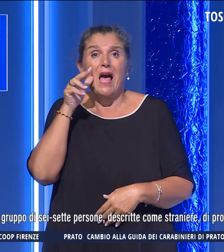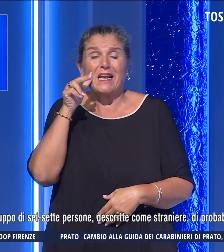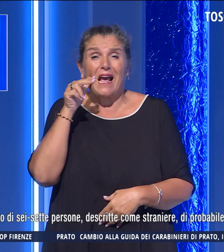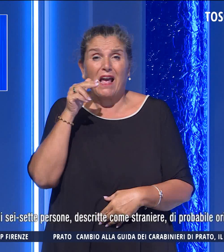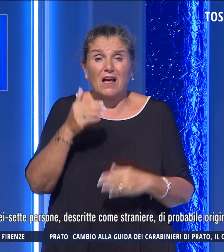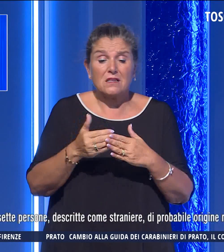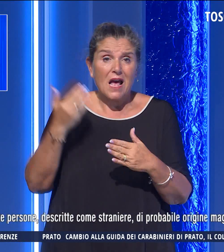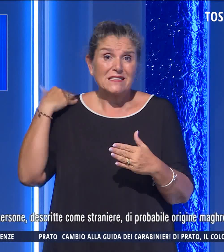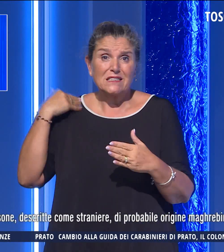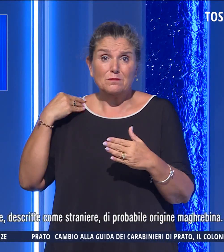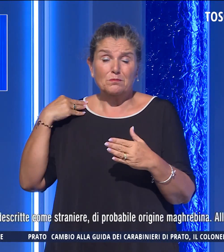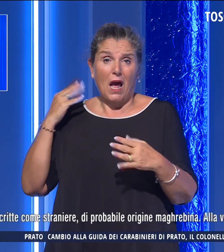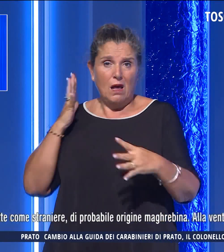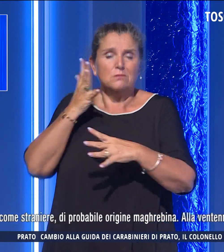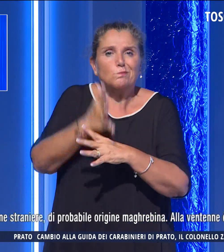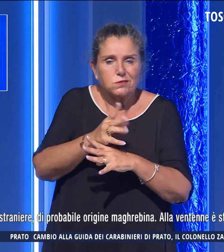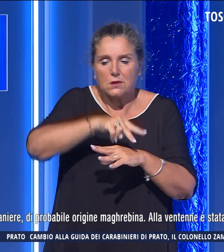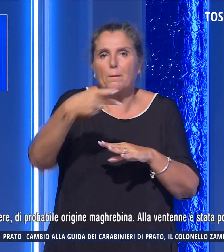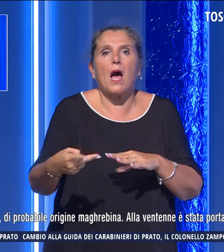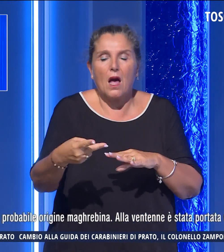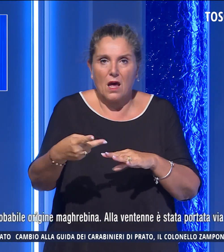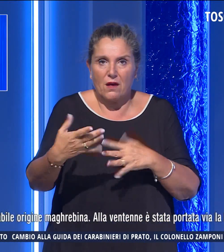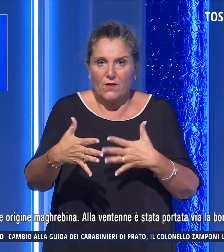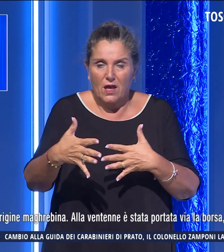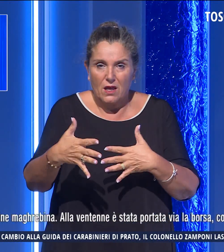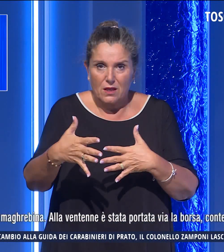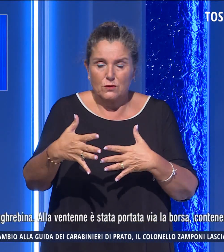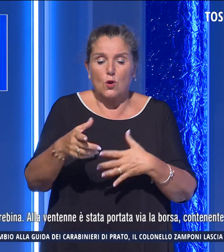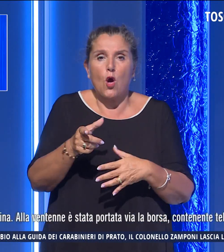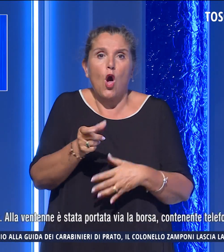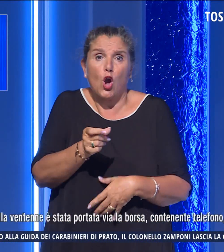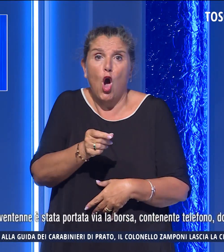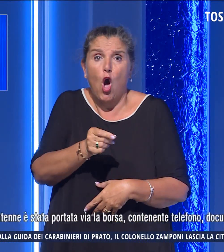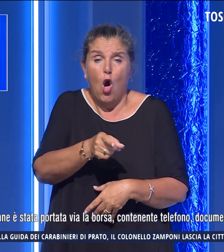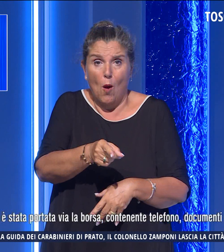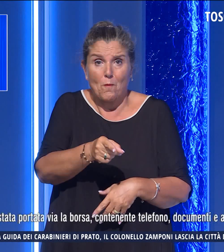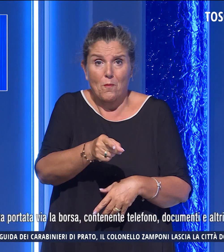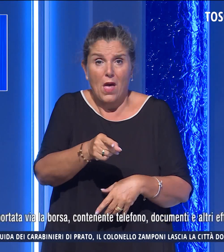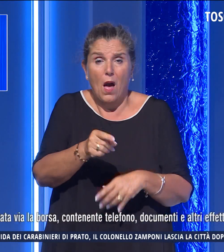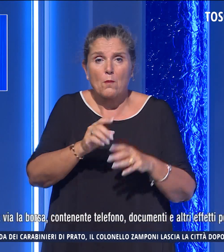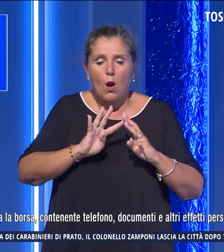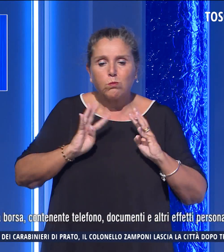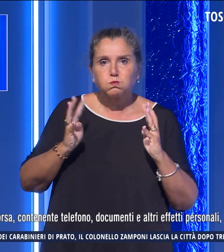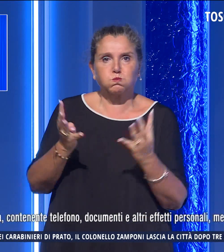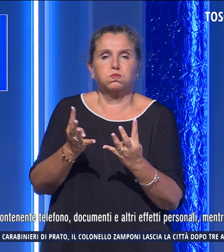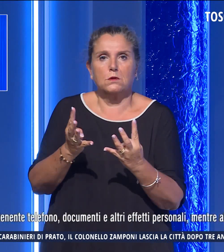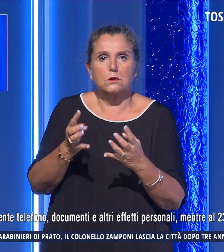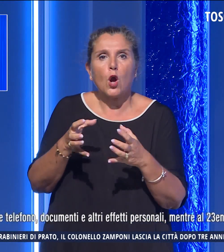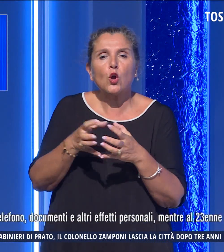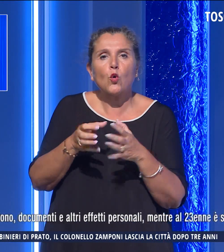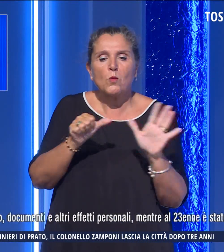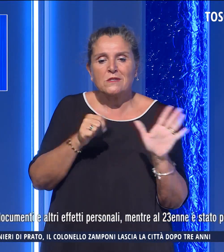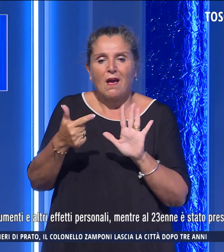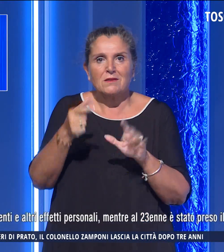stata aggredita alle spalle finendo a terra. La coppia sarebbe stata poi circondata da un gruppo di